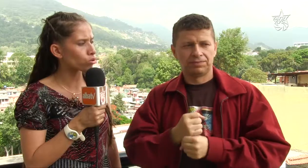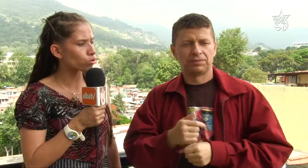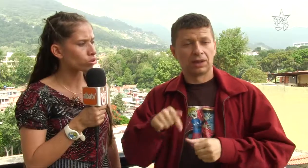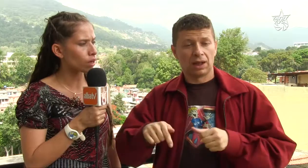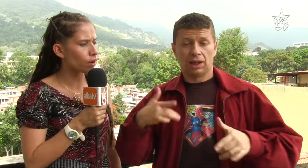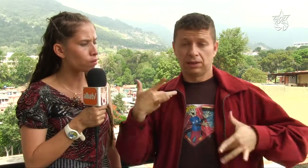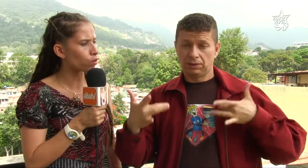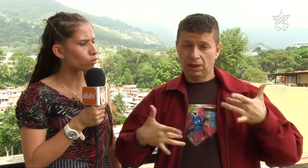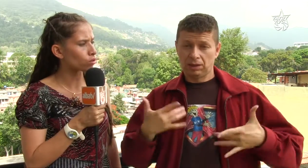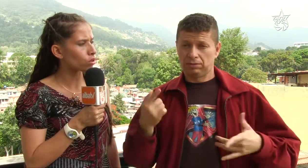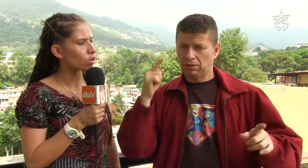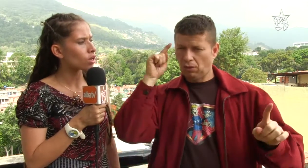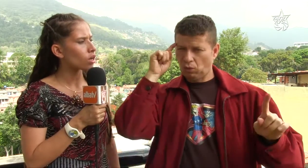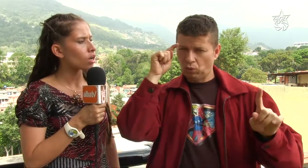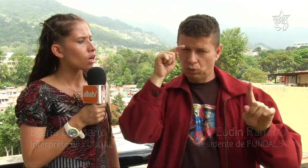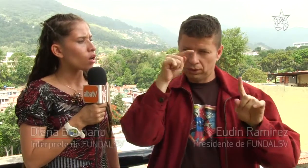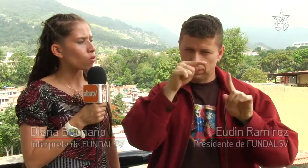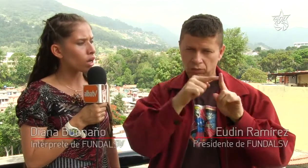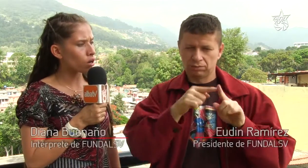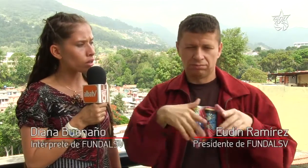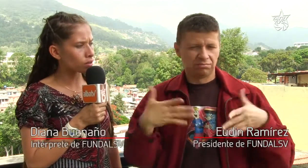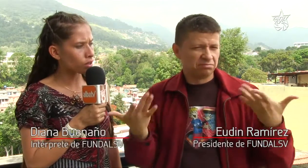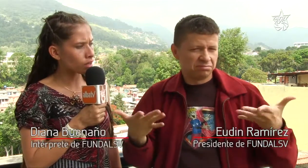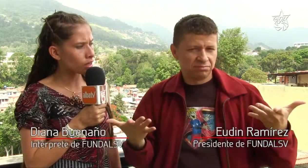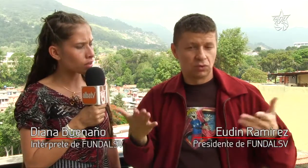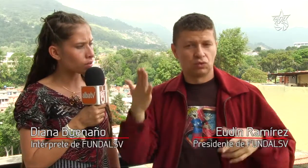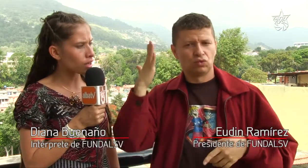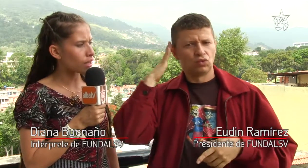cultura sorda en Mérida. ¿Cuál es el objetivo de estas actividades?